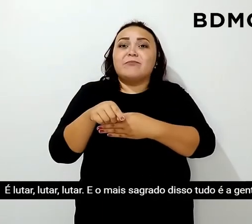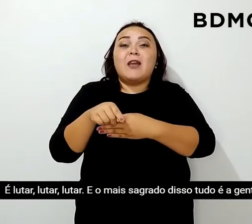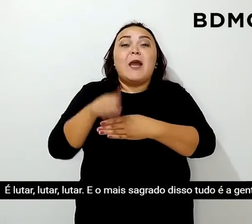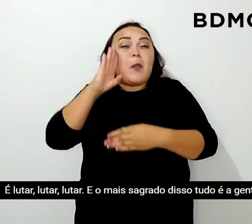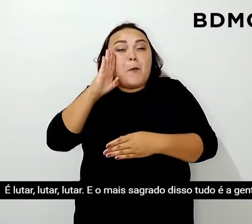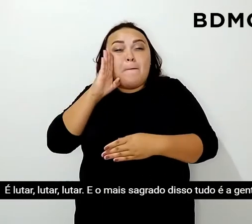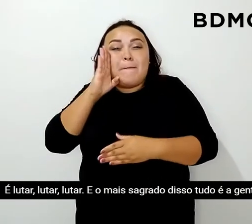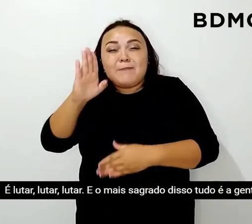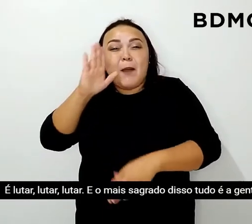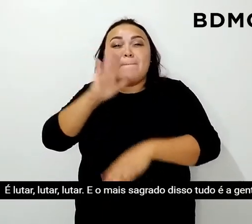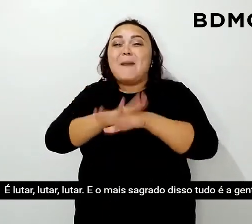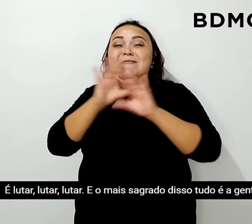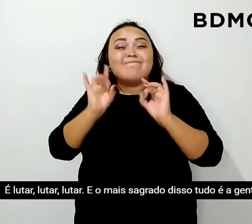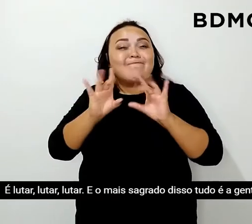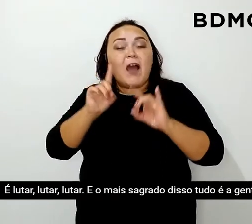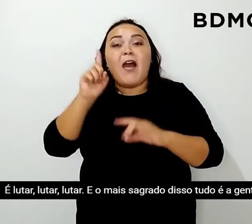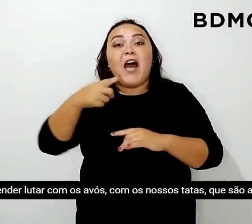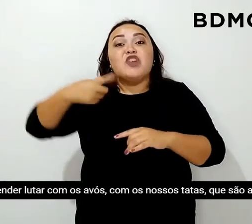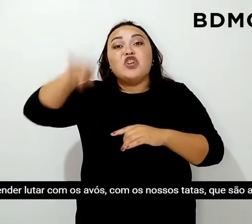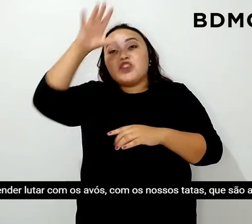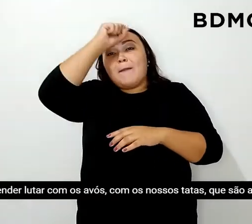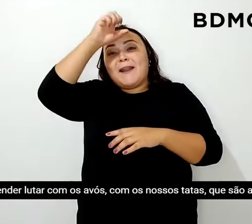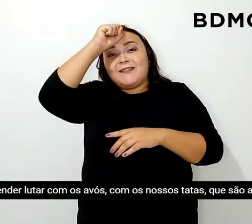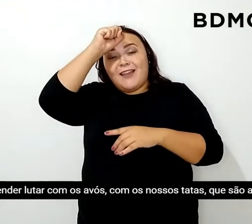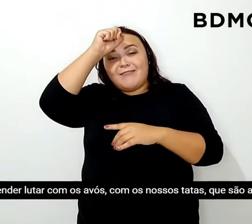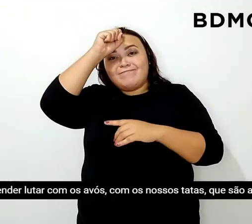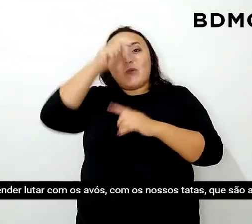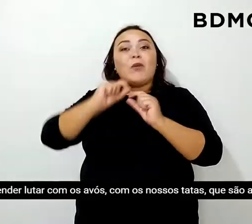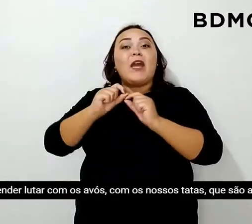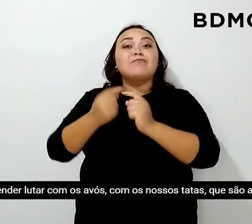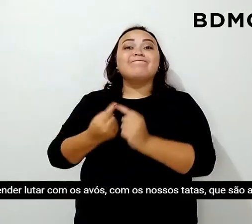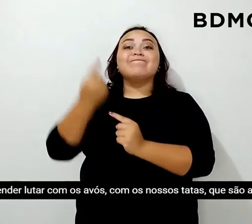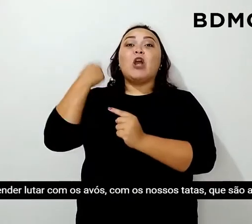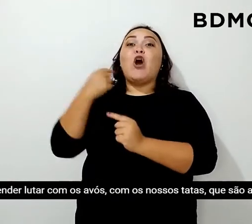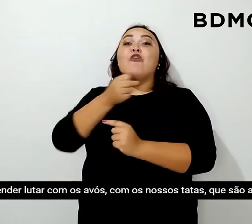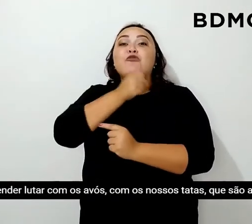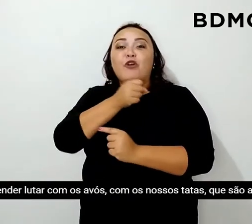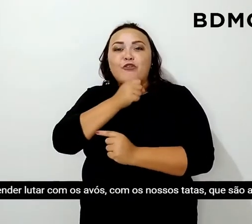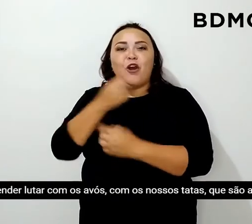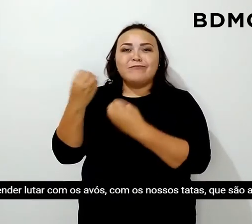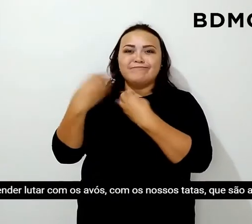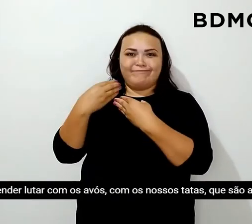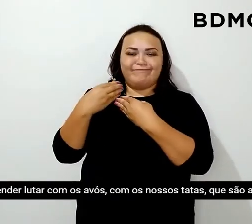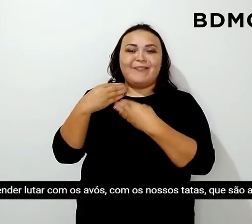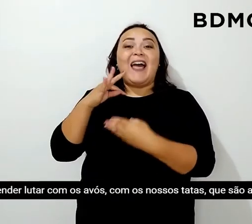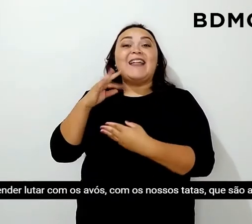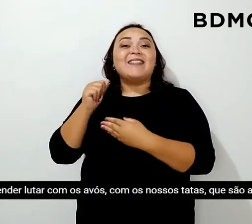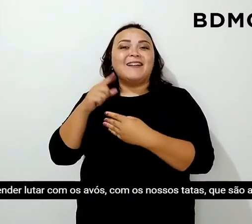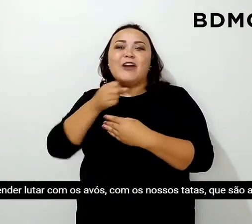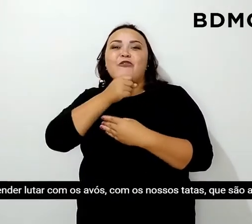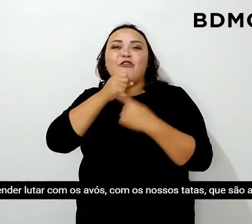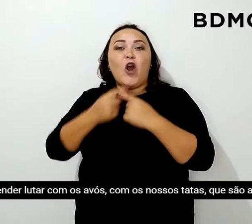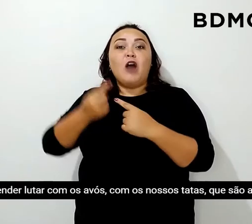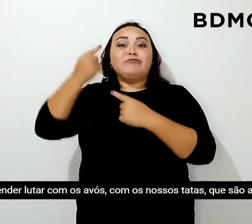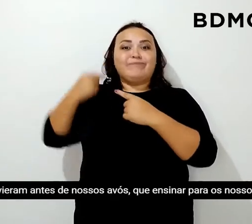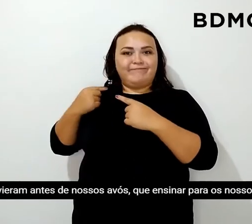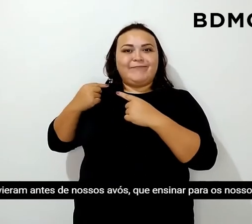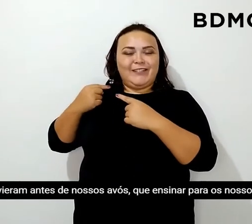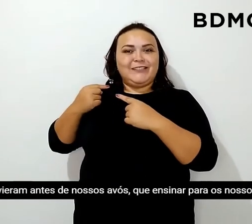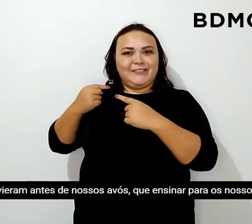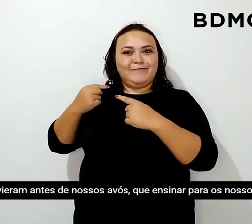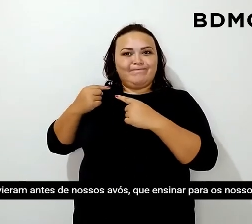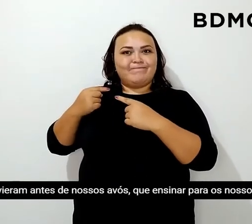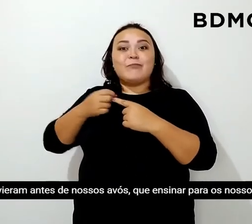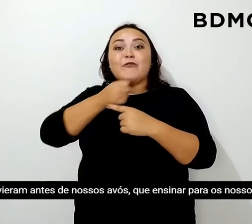sagrado disso tudo é a gente aprender a lutar com os avós, com os nossos tatas, que são aqueles que